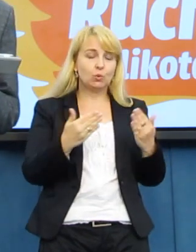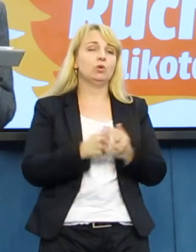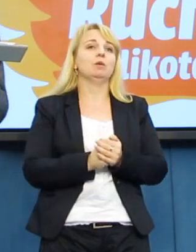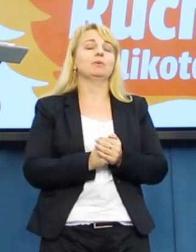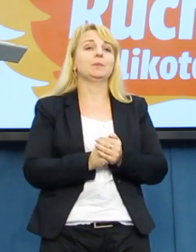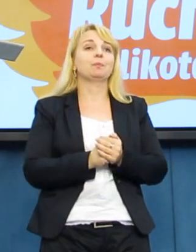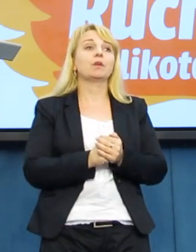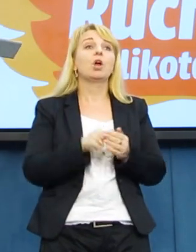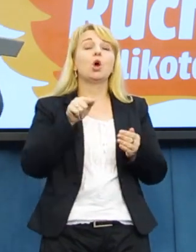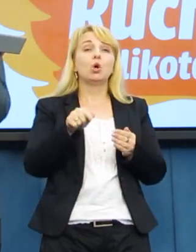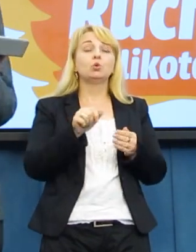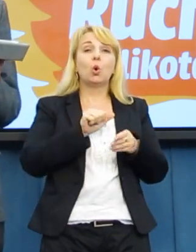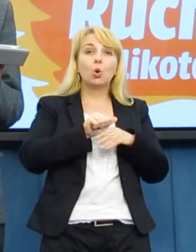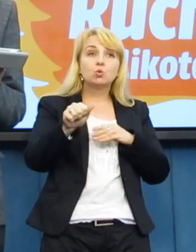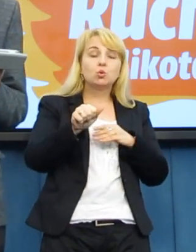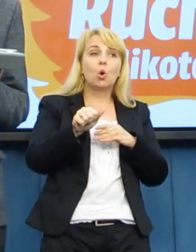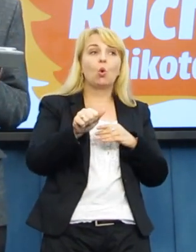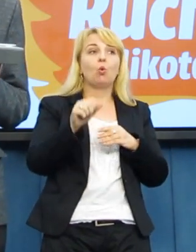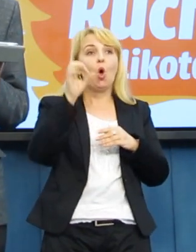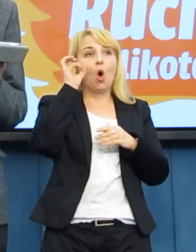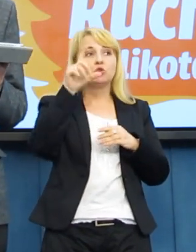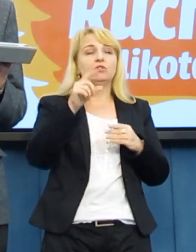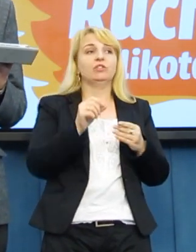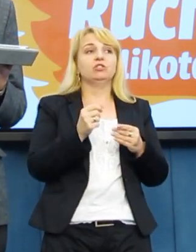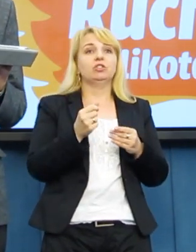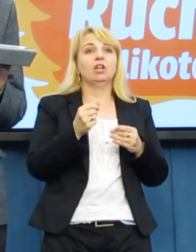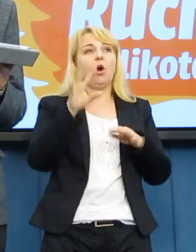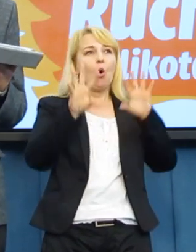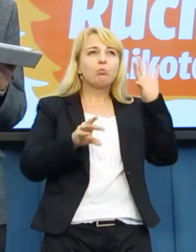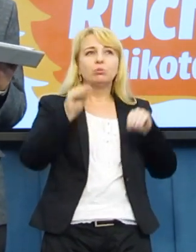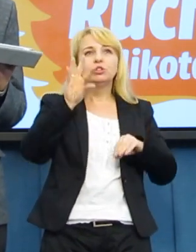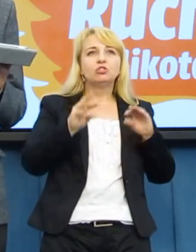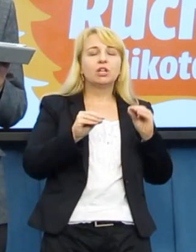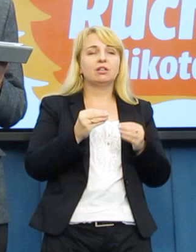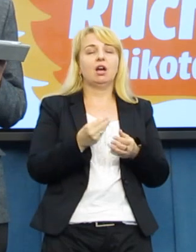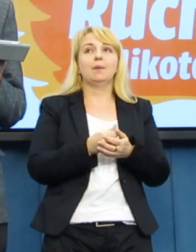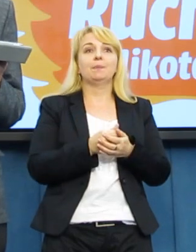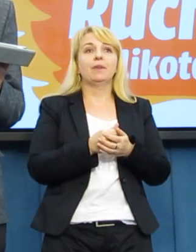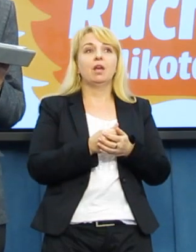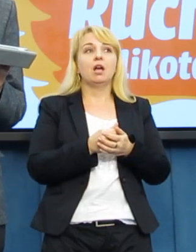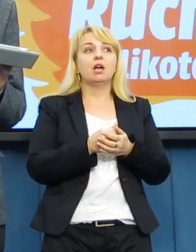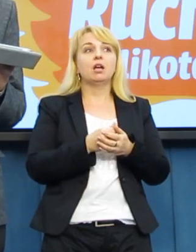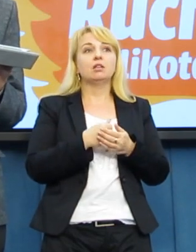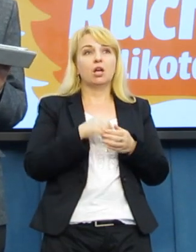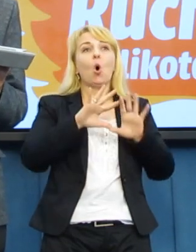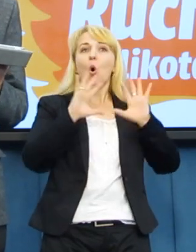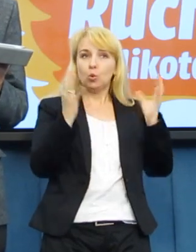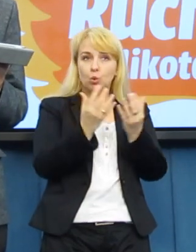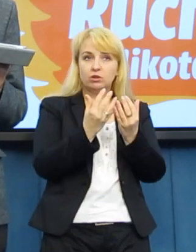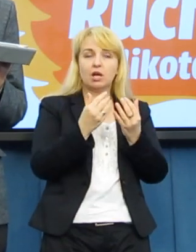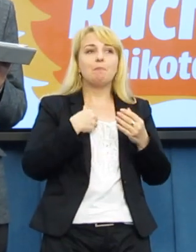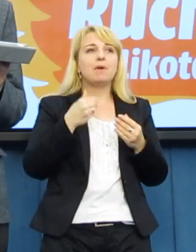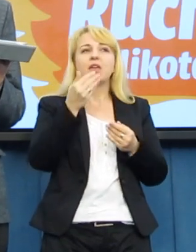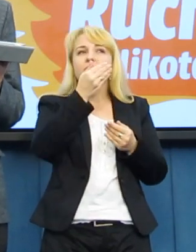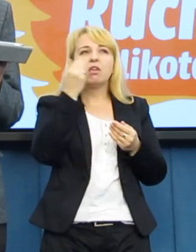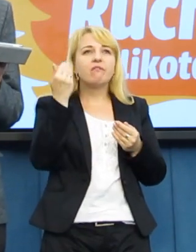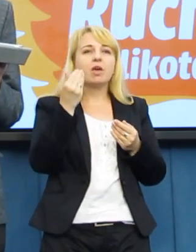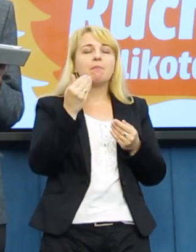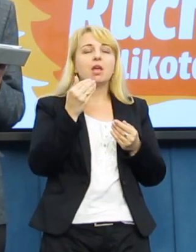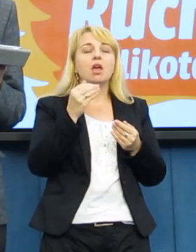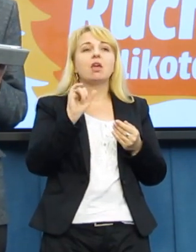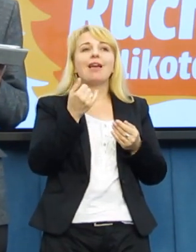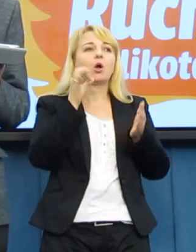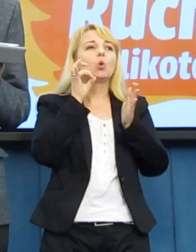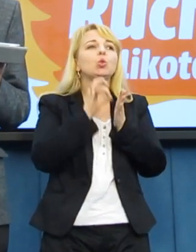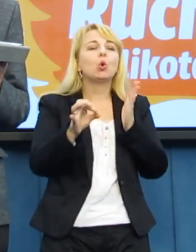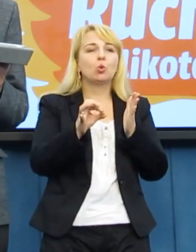są oczywiście takie kalkulacje bardzo pobieżne. My nie jesteśmy w stanie dokładnie ustalić,